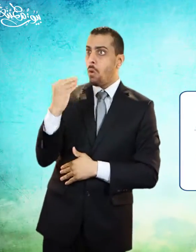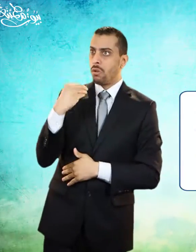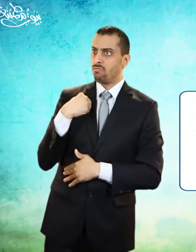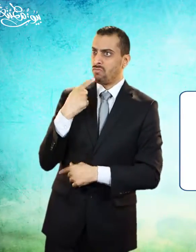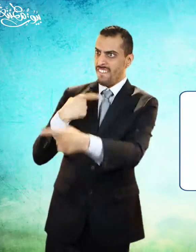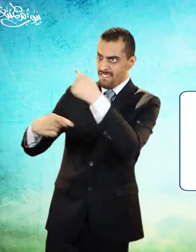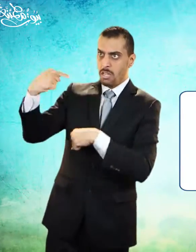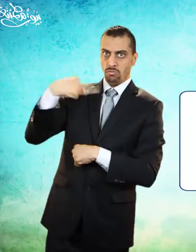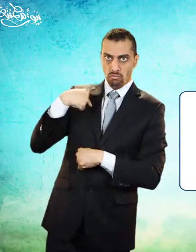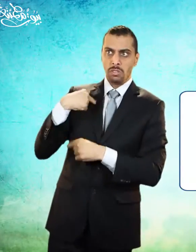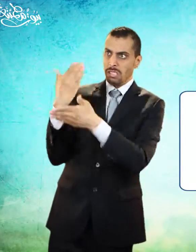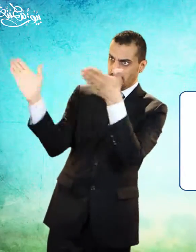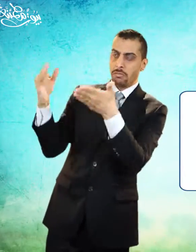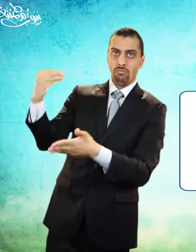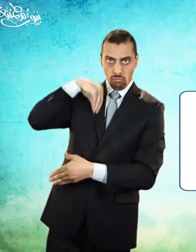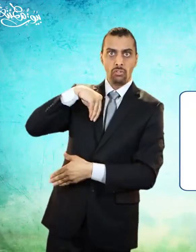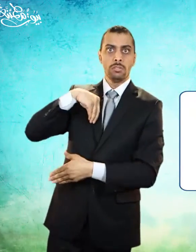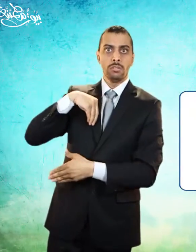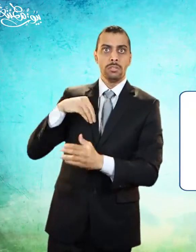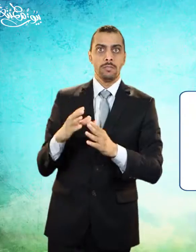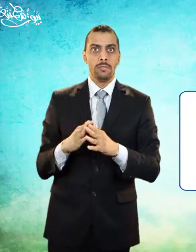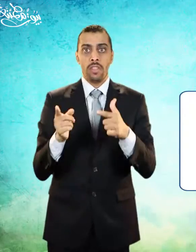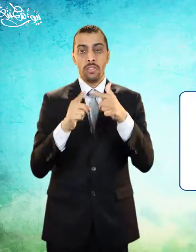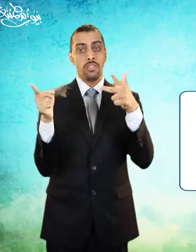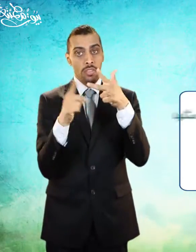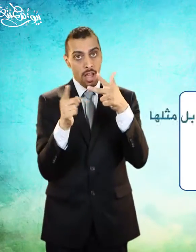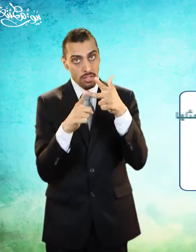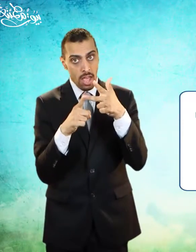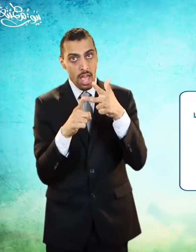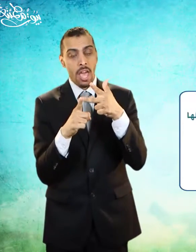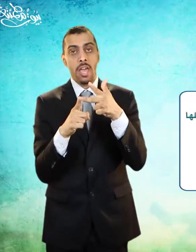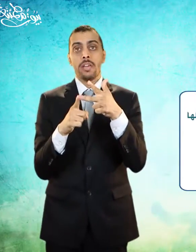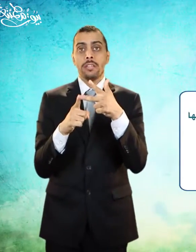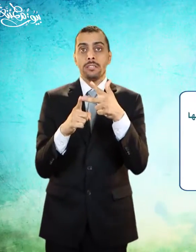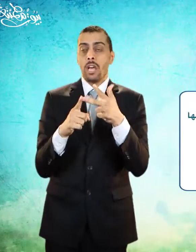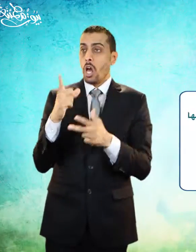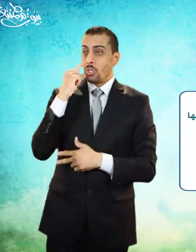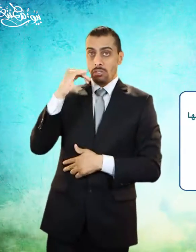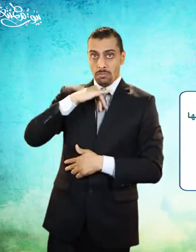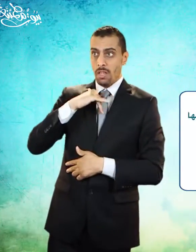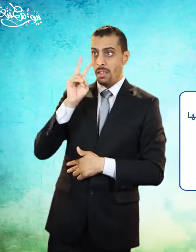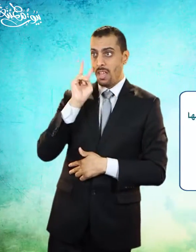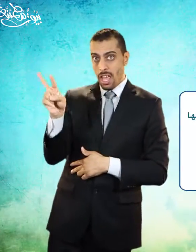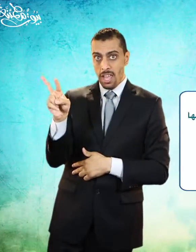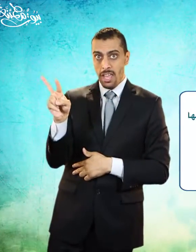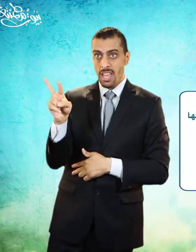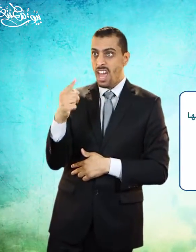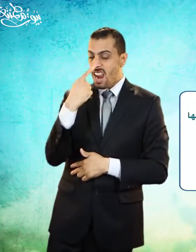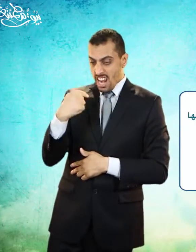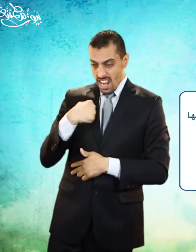الجميلة المرتبة الثالثة أن لا يشتهي الحاسد عين النعمة